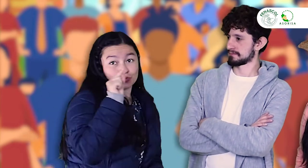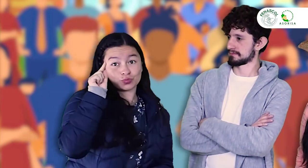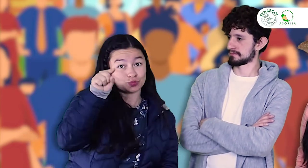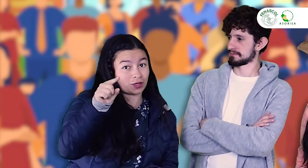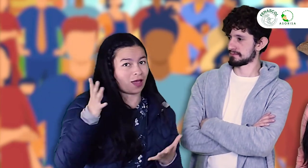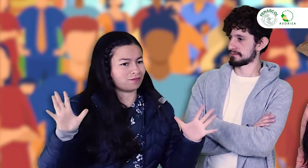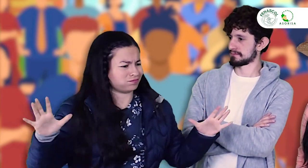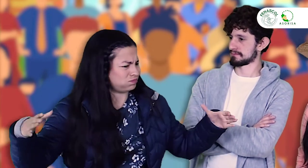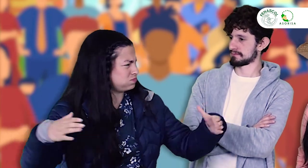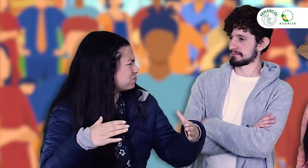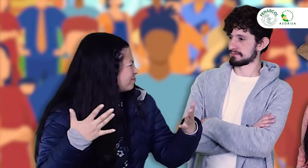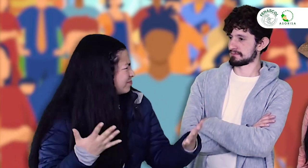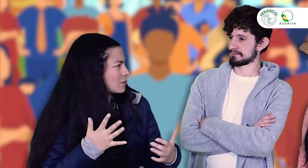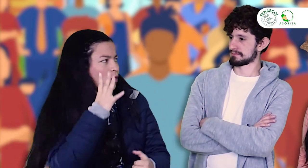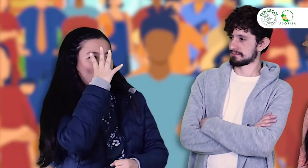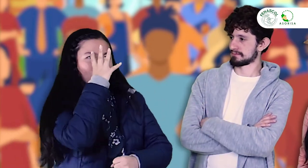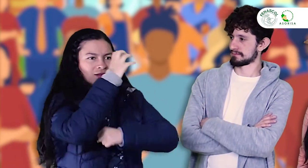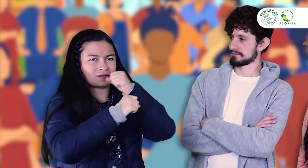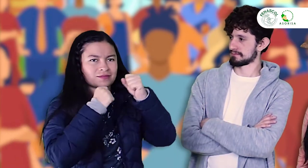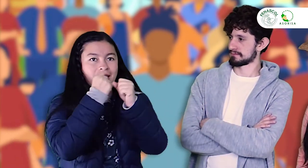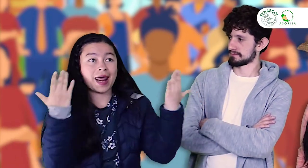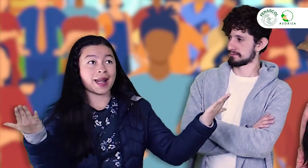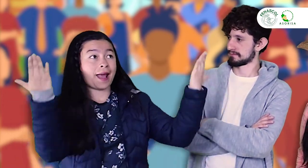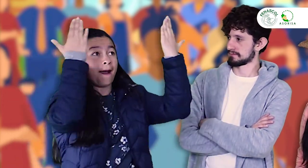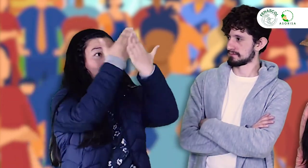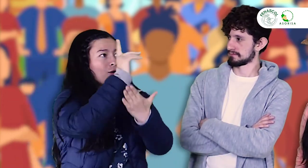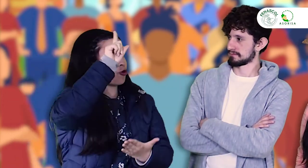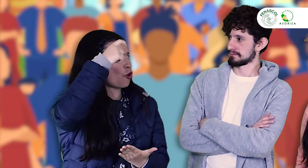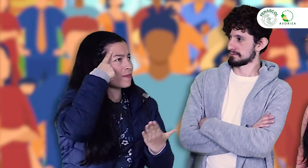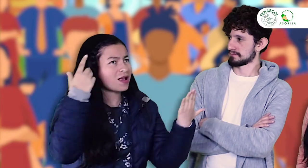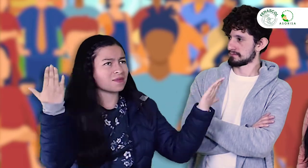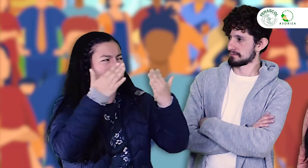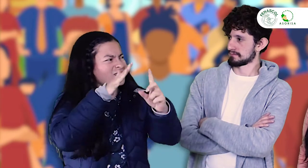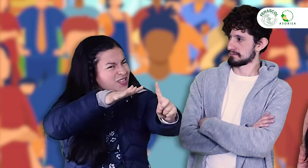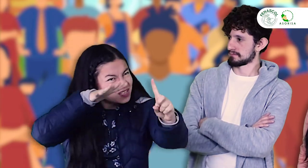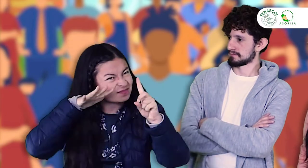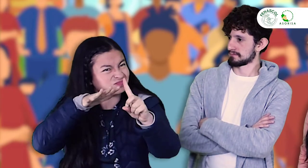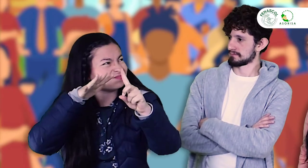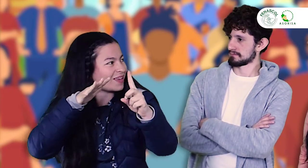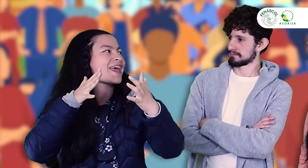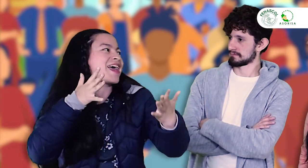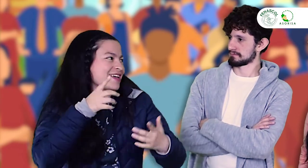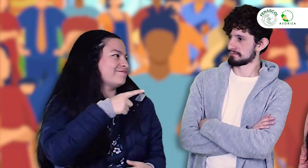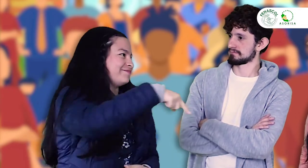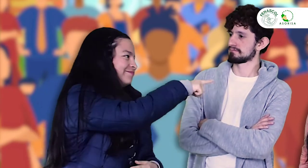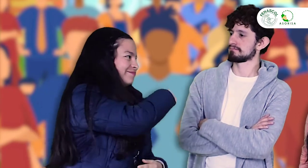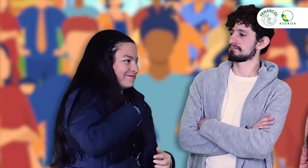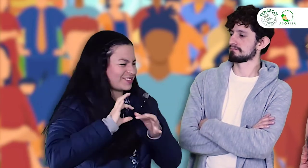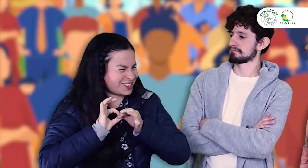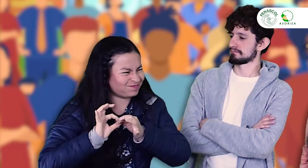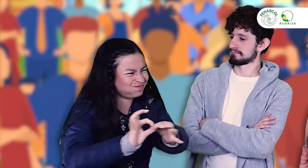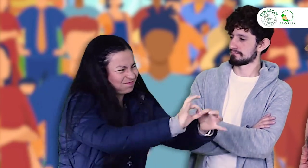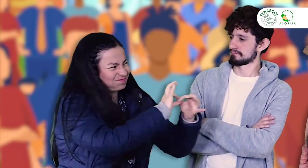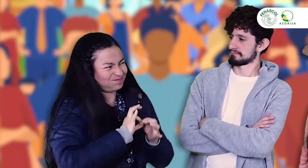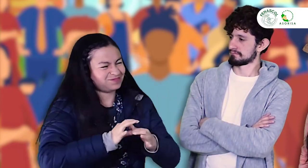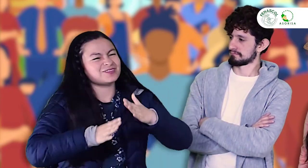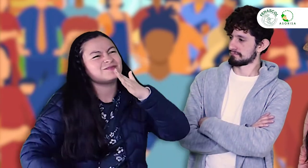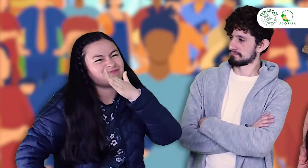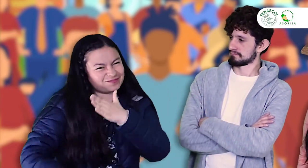todos, debemos ser equipo y hacer el mismo ejercicio cada cuatro años con el nuevo gobierno. Incidir unidos, tenemos que